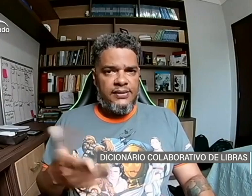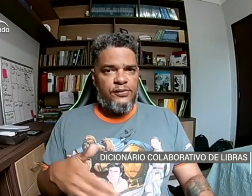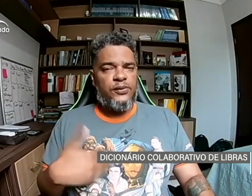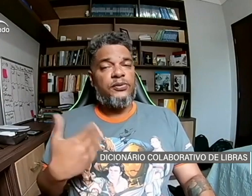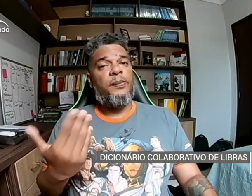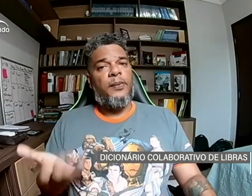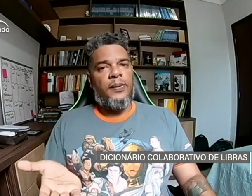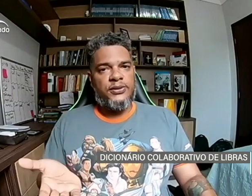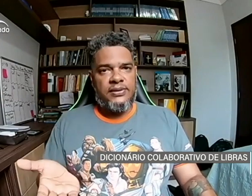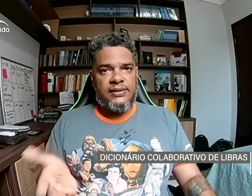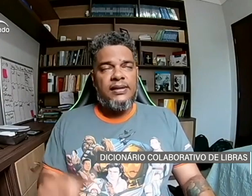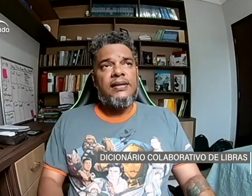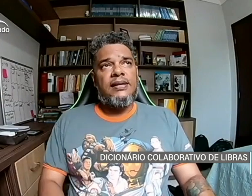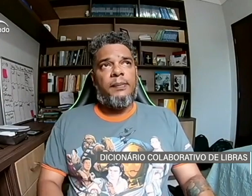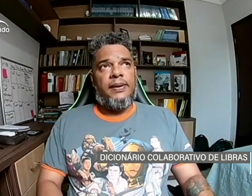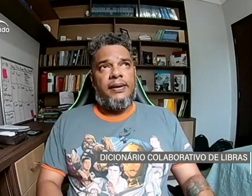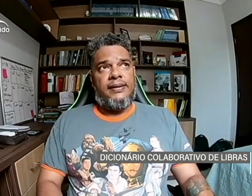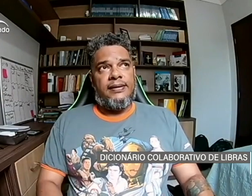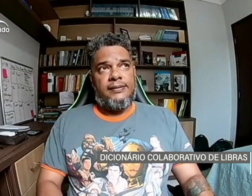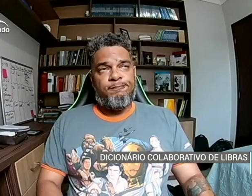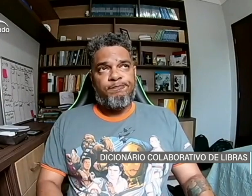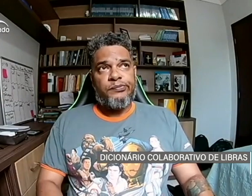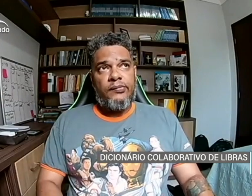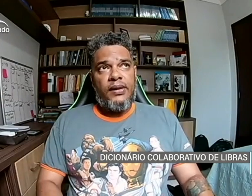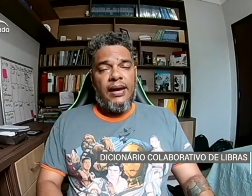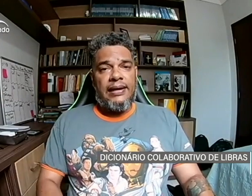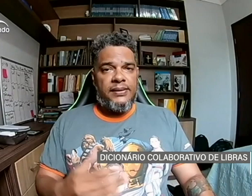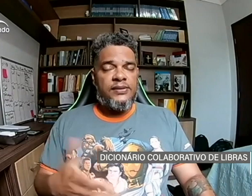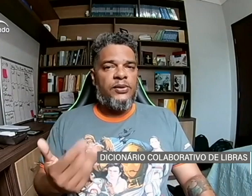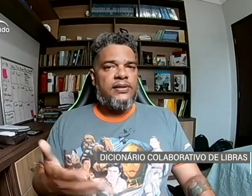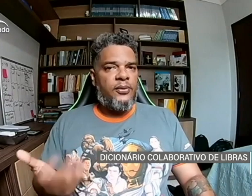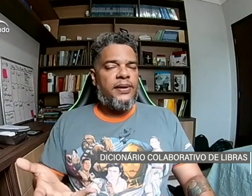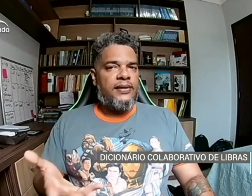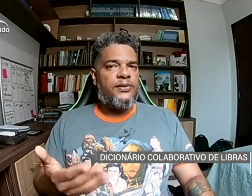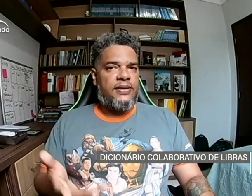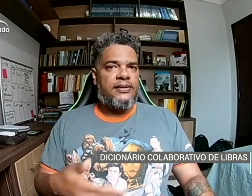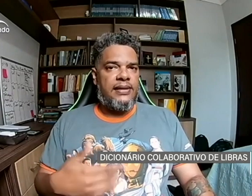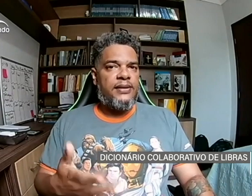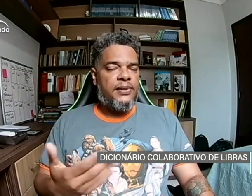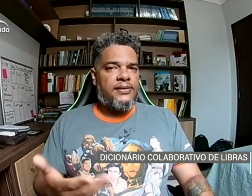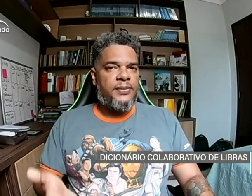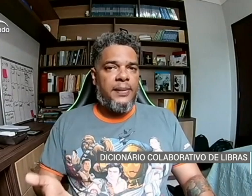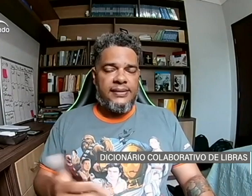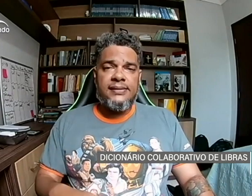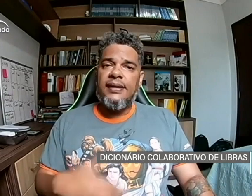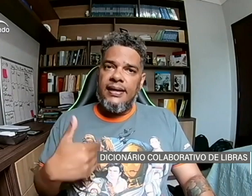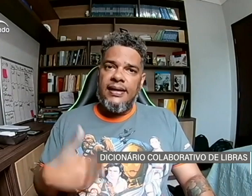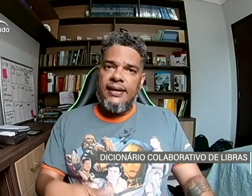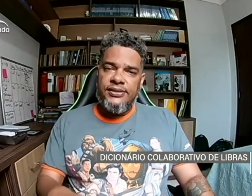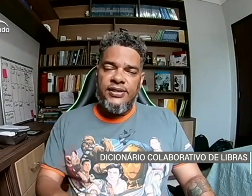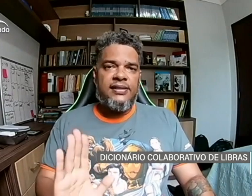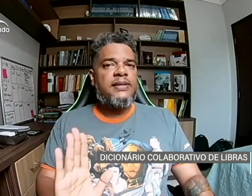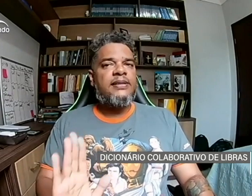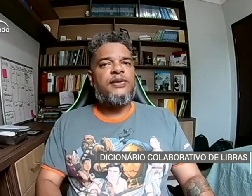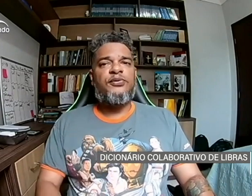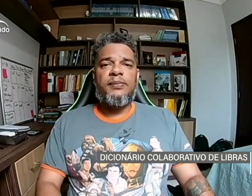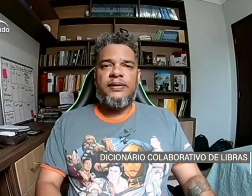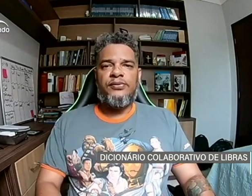teve outra proposta, né? Para a Libra se tornar obrigatória na educação básica e ela está tramitando novamente. Vamos